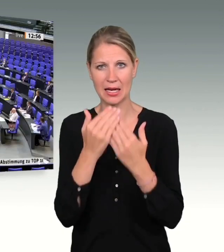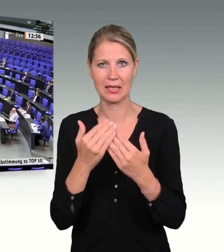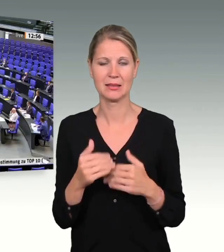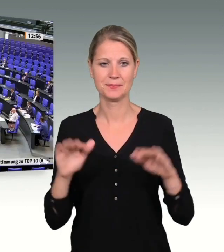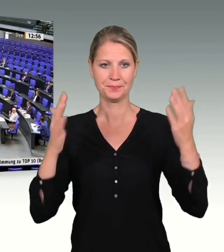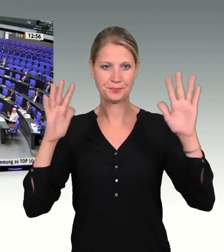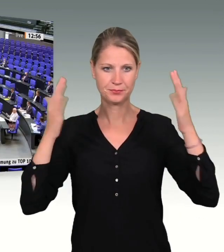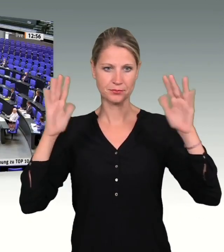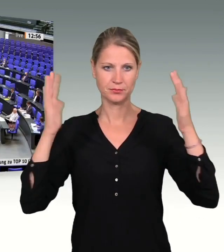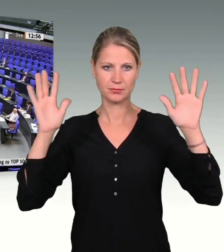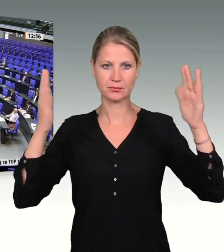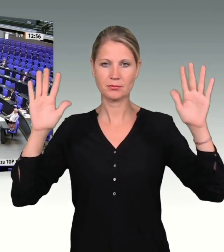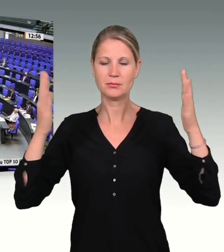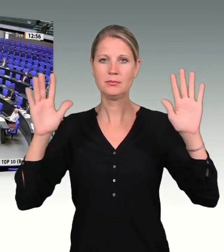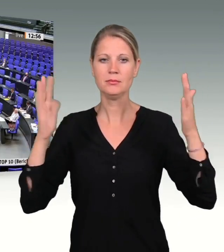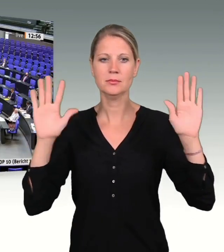Ehrich.